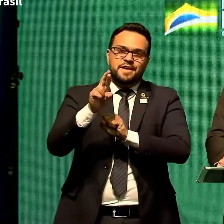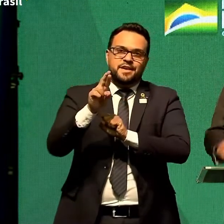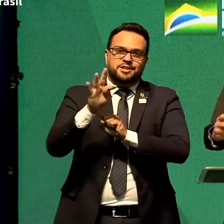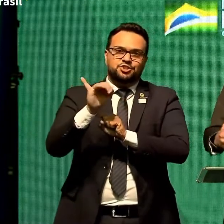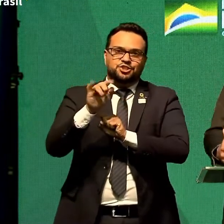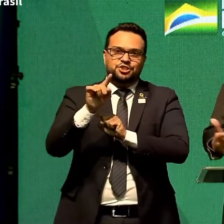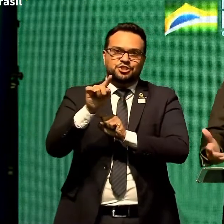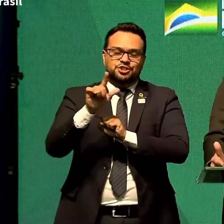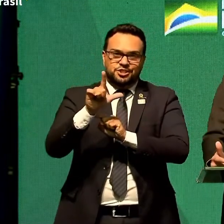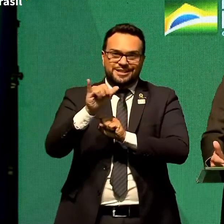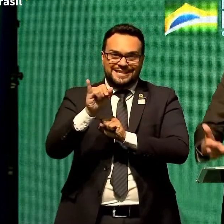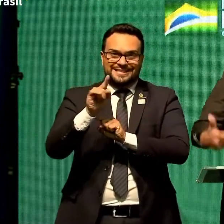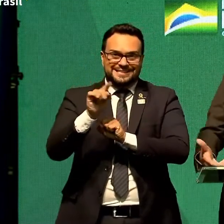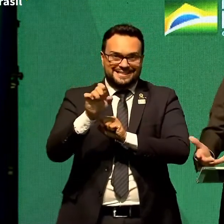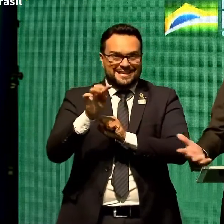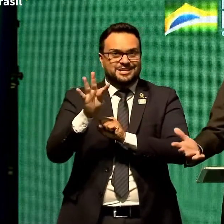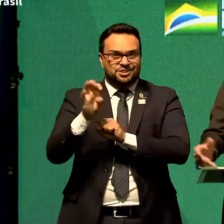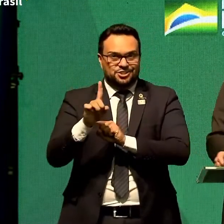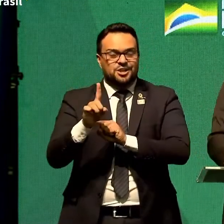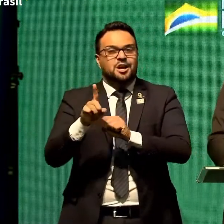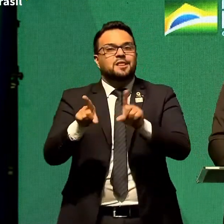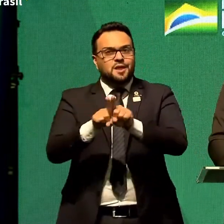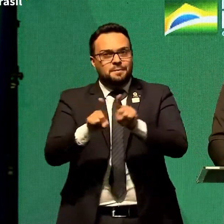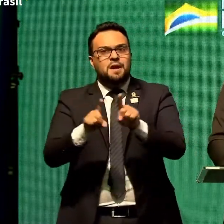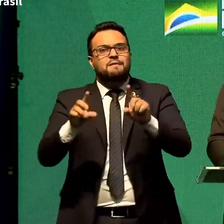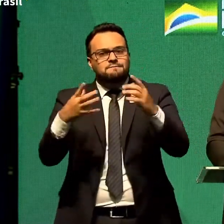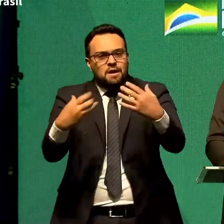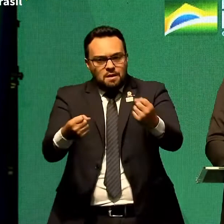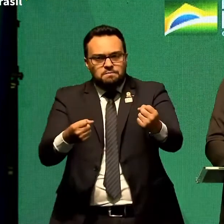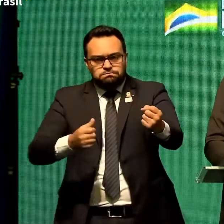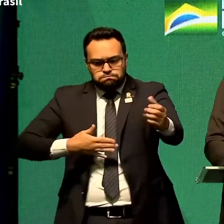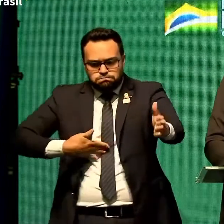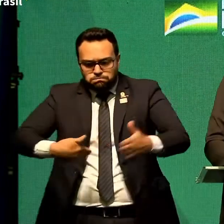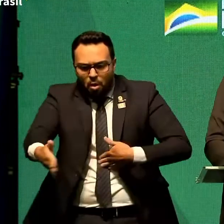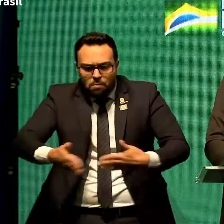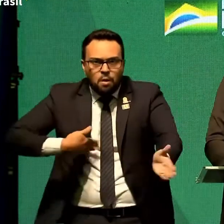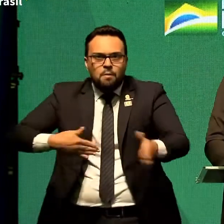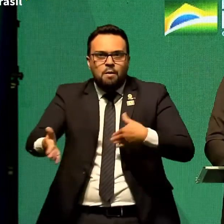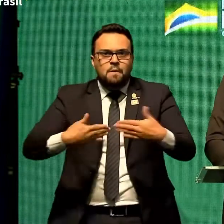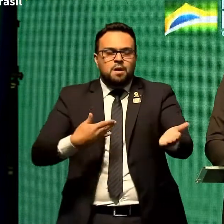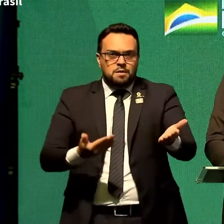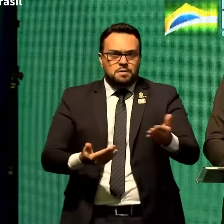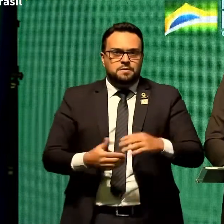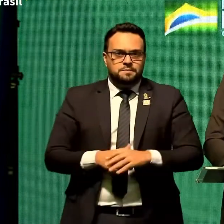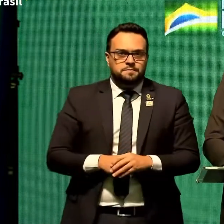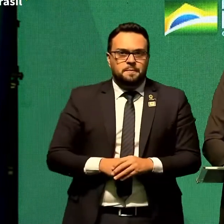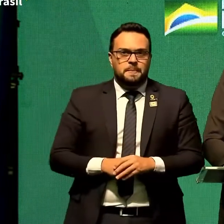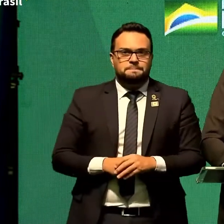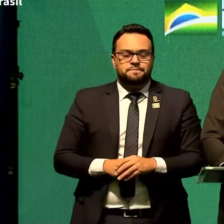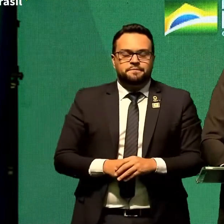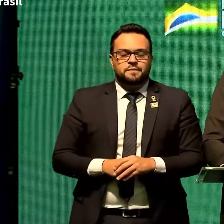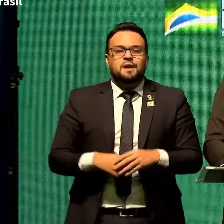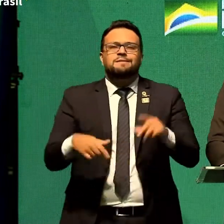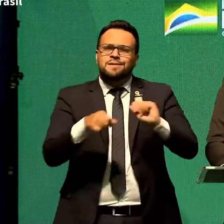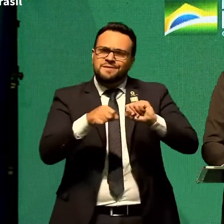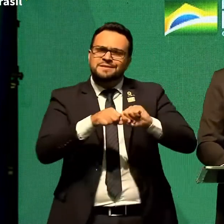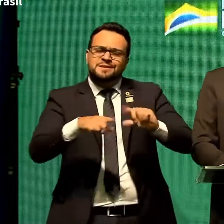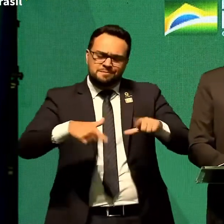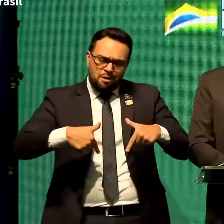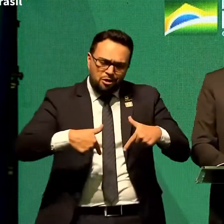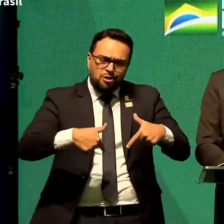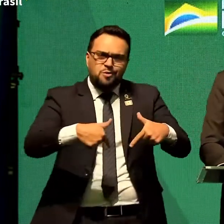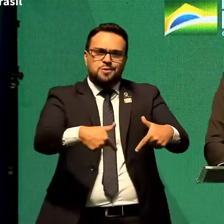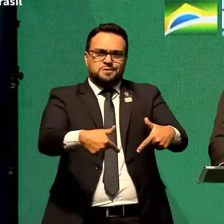exportamos mais também vamos importar mais fertilizantes e assim nós vamos fazendo a nossa política